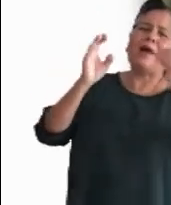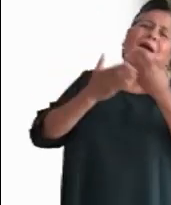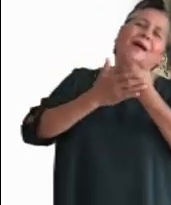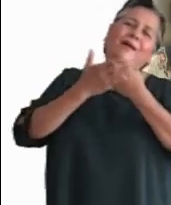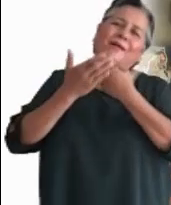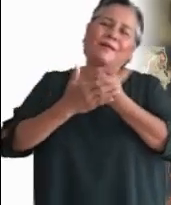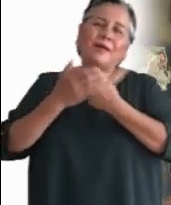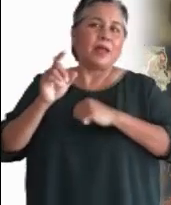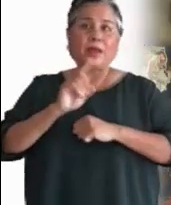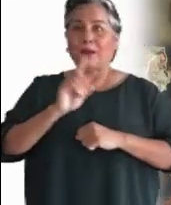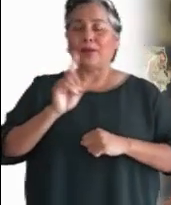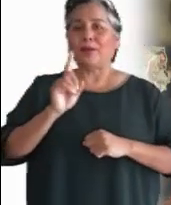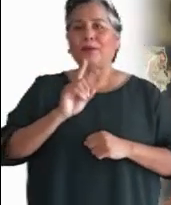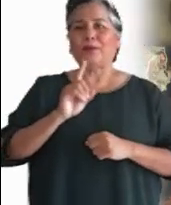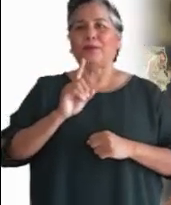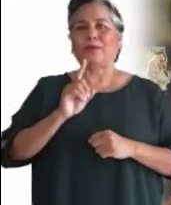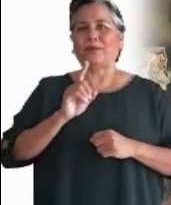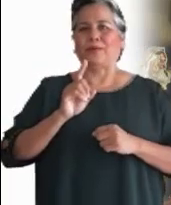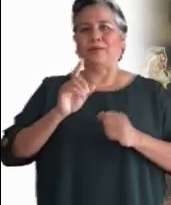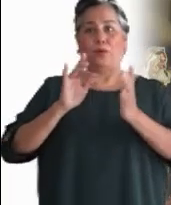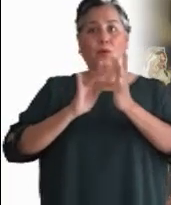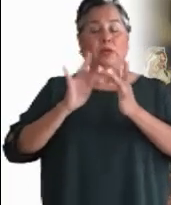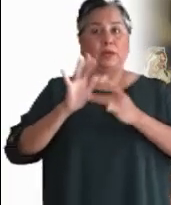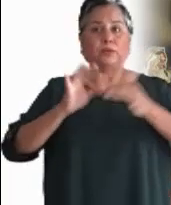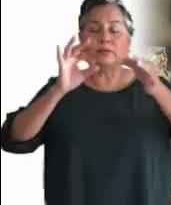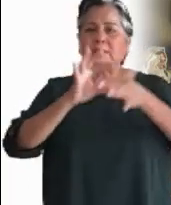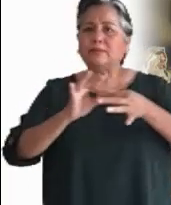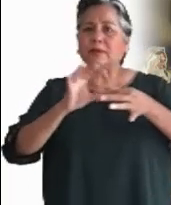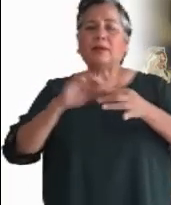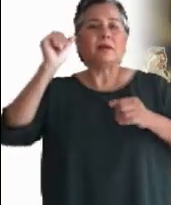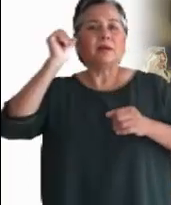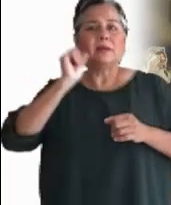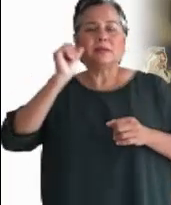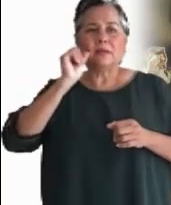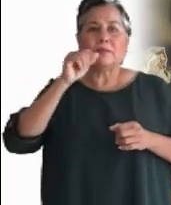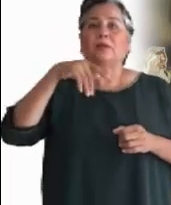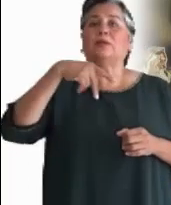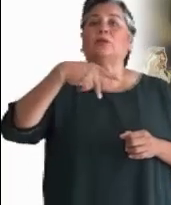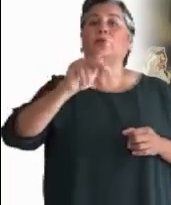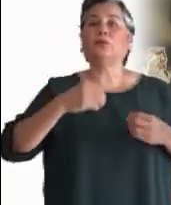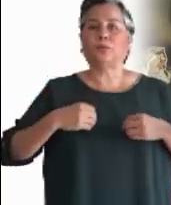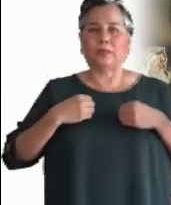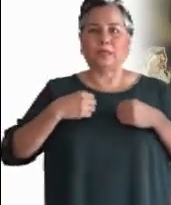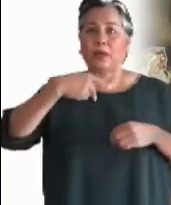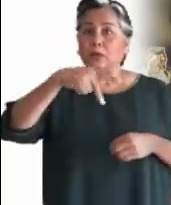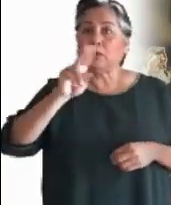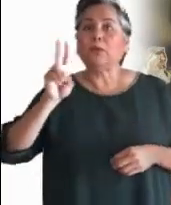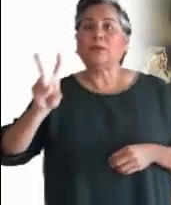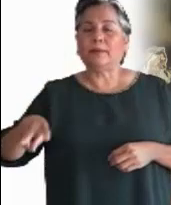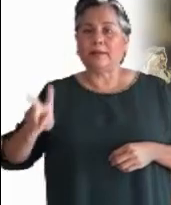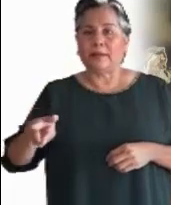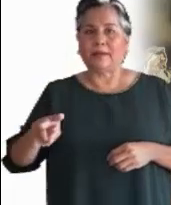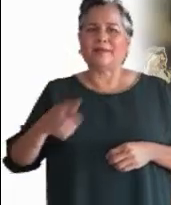angelical, donde no pudiéramos tener miedo. Nos habla desde el dolor de nuestra propia realidad para invitarnos a